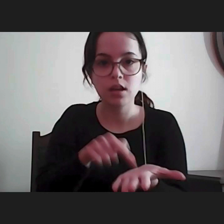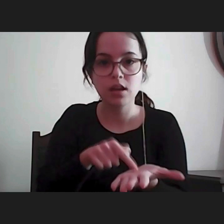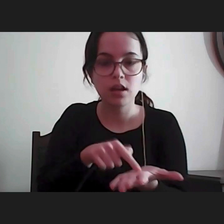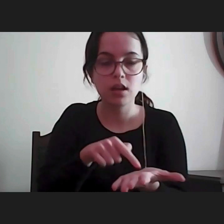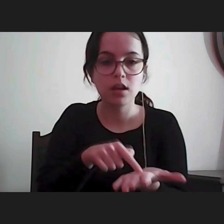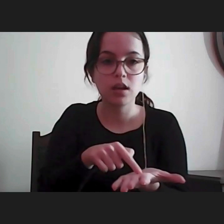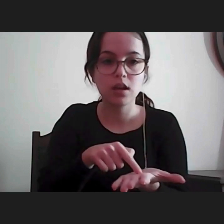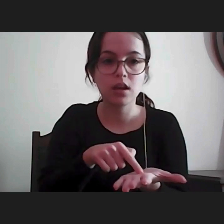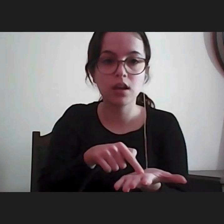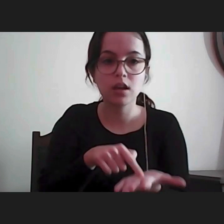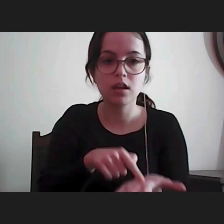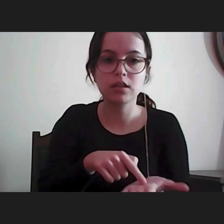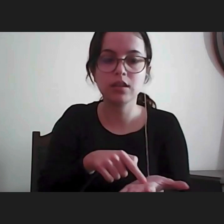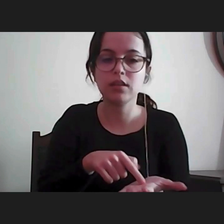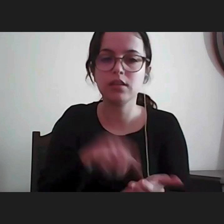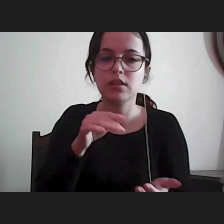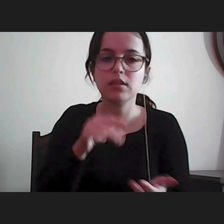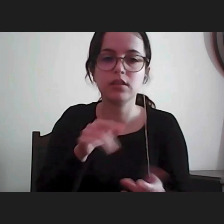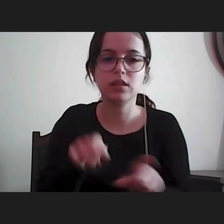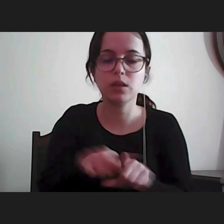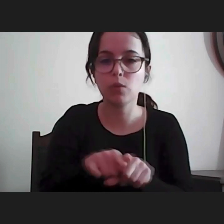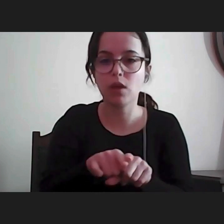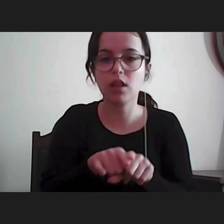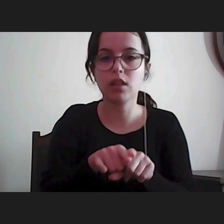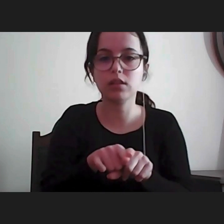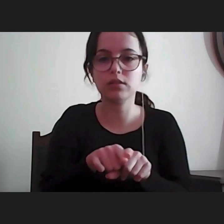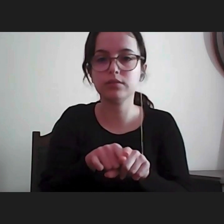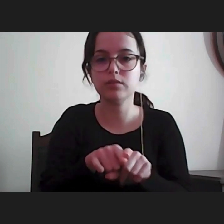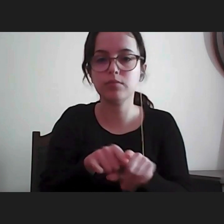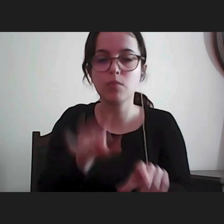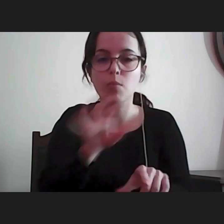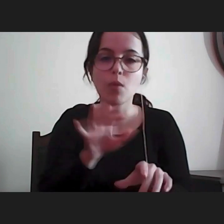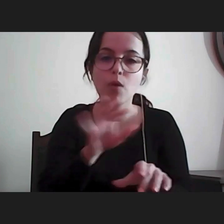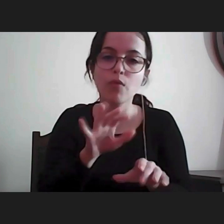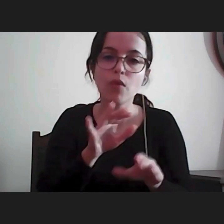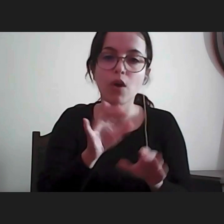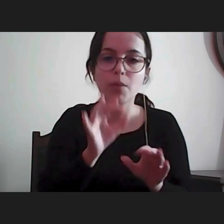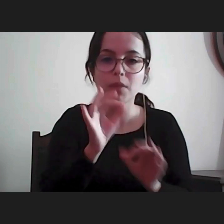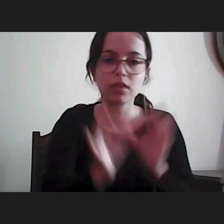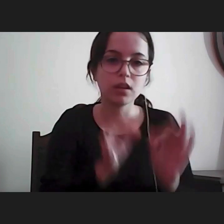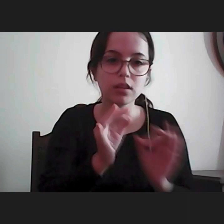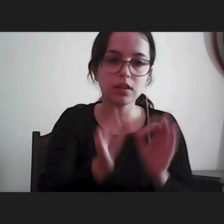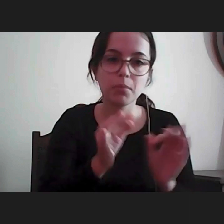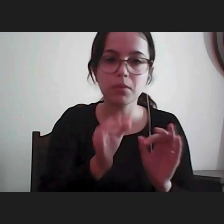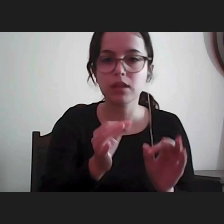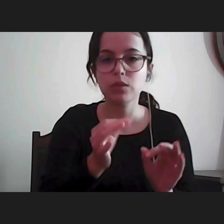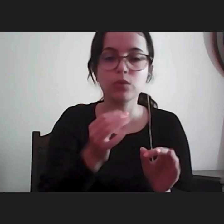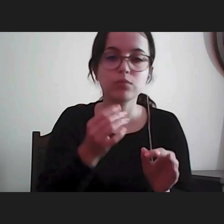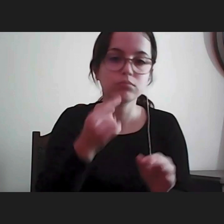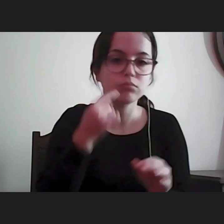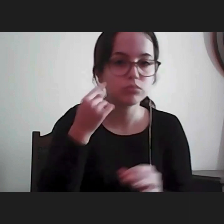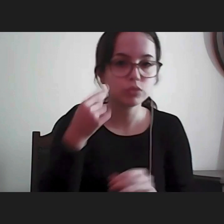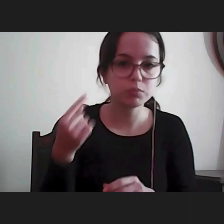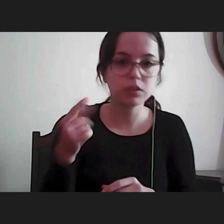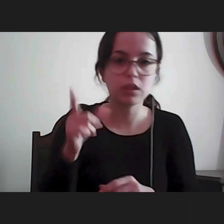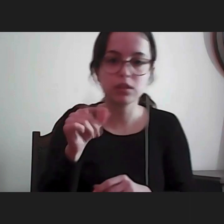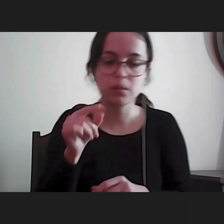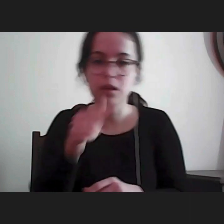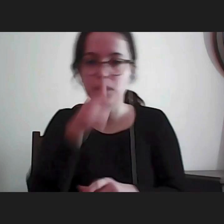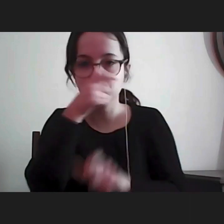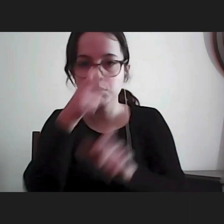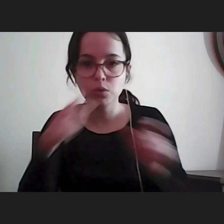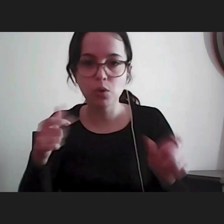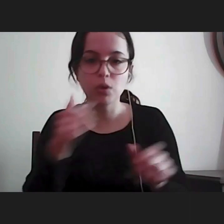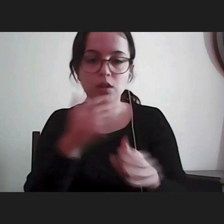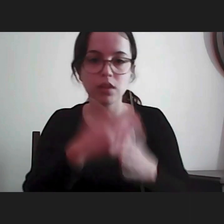tratamento especial para o cidadão portador de eficiência portanto no